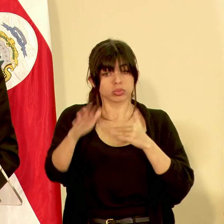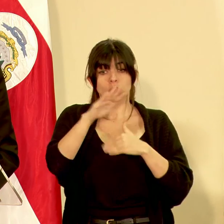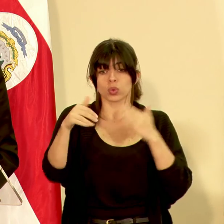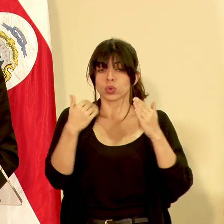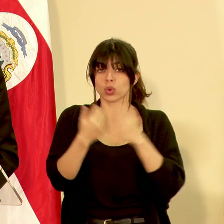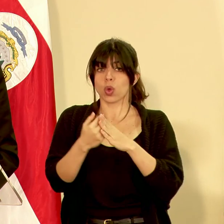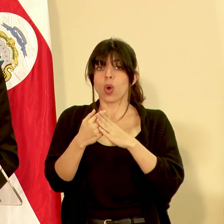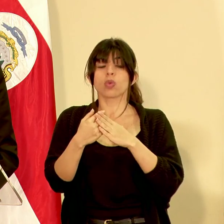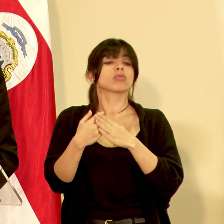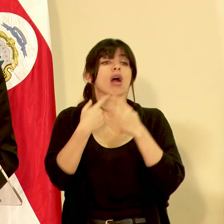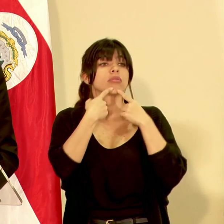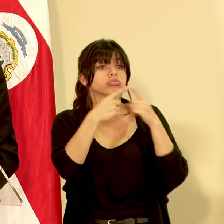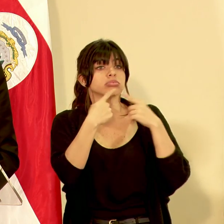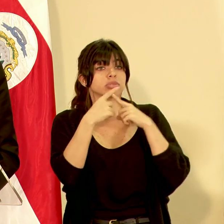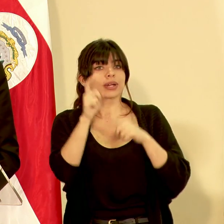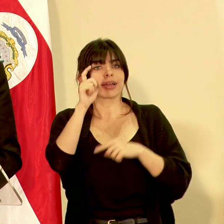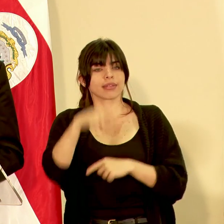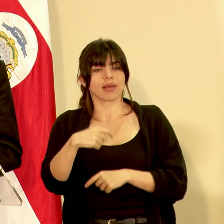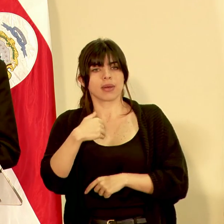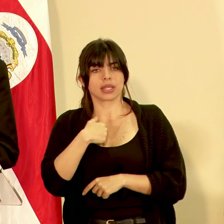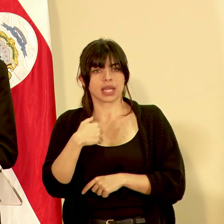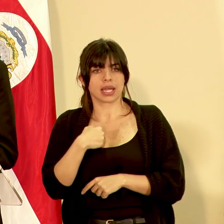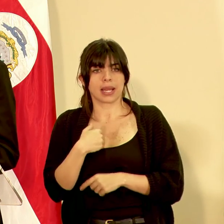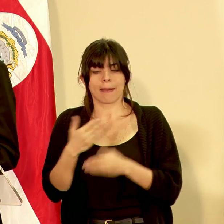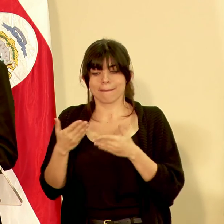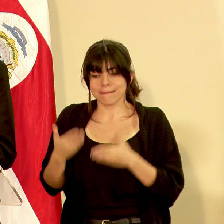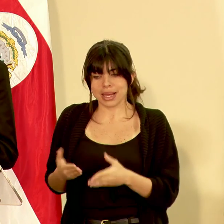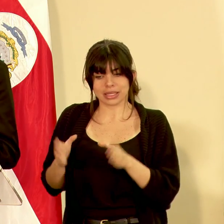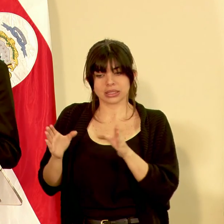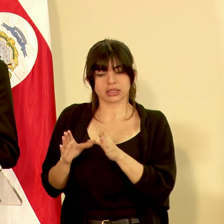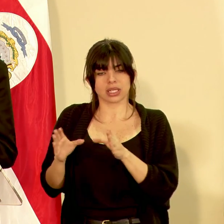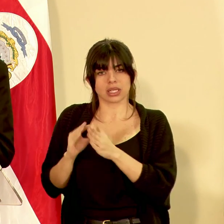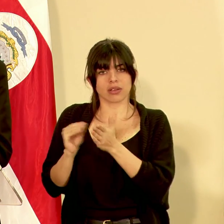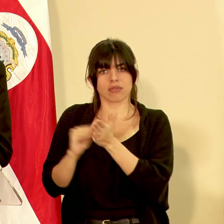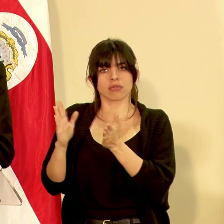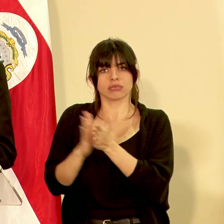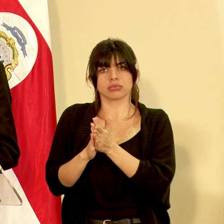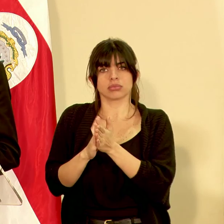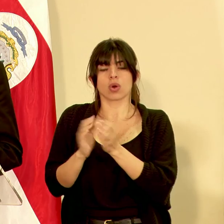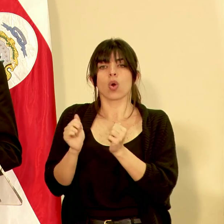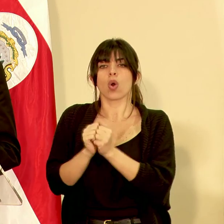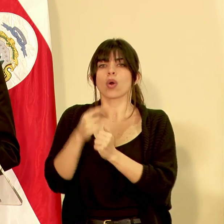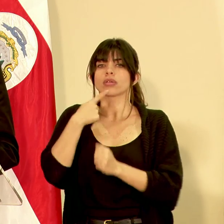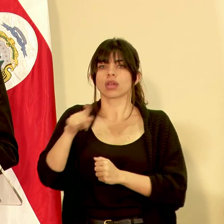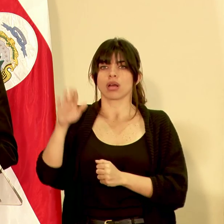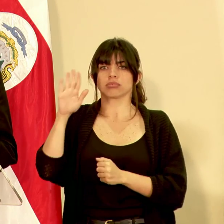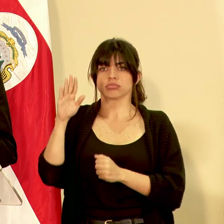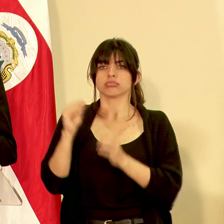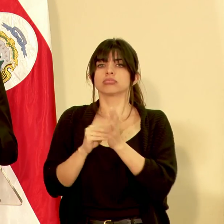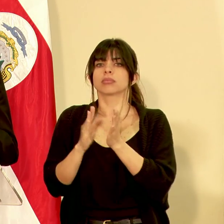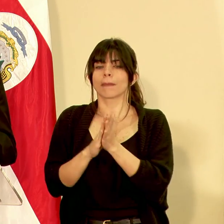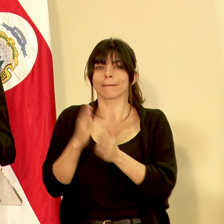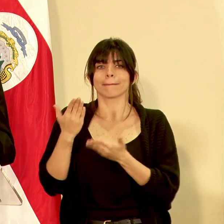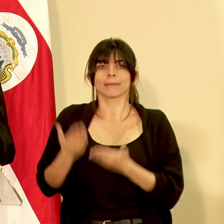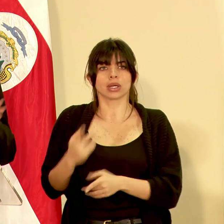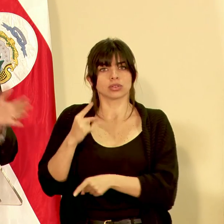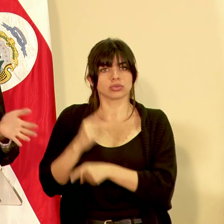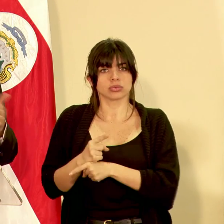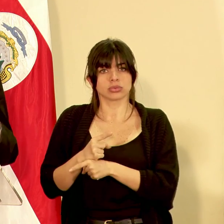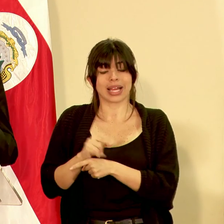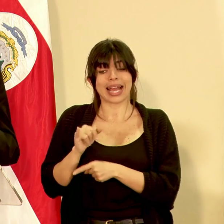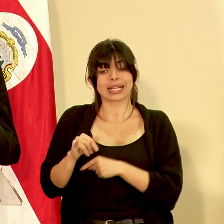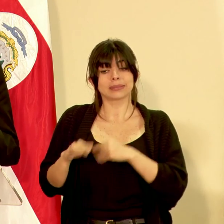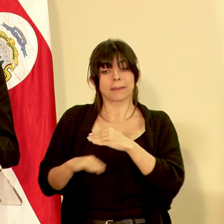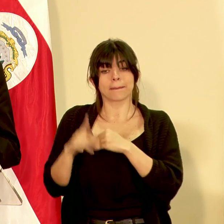tiene que conllevar básicamente el peso certificado como una declaración jurada esto es lo